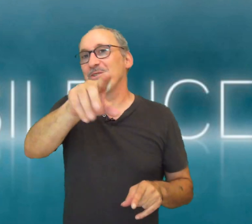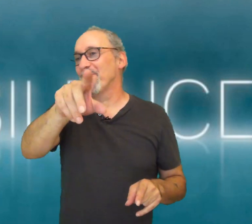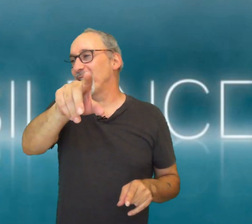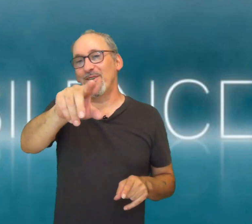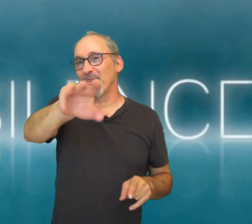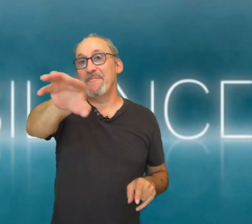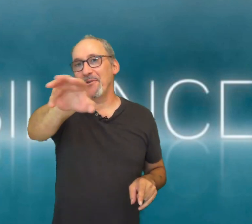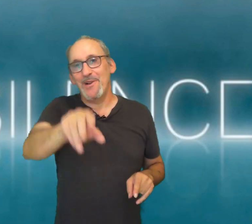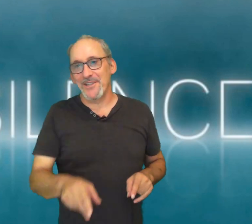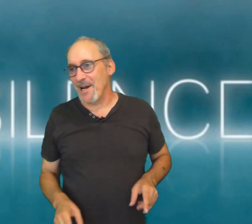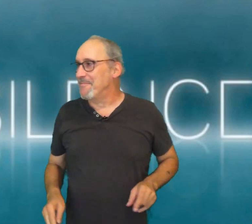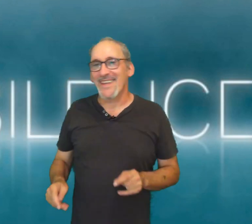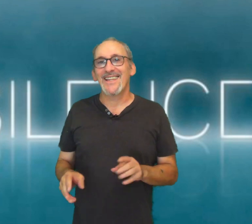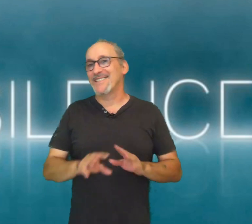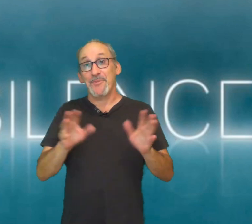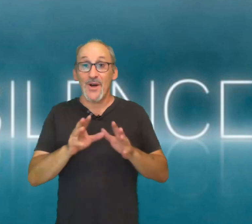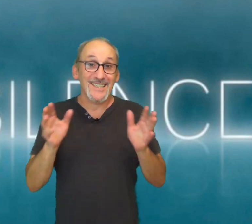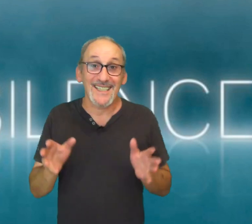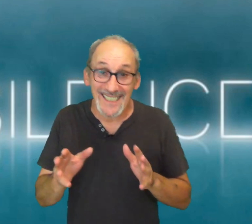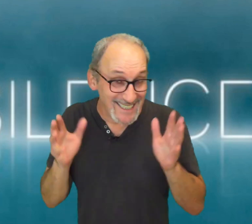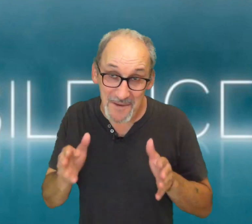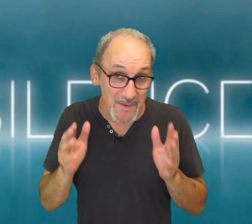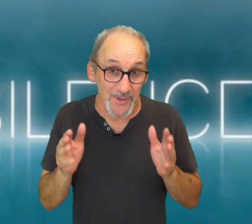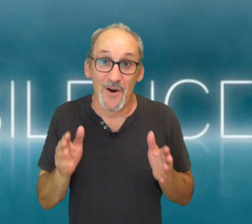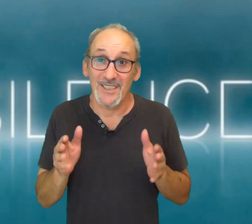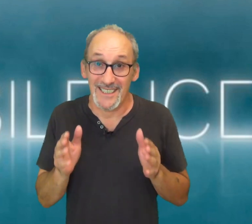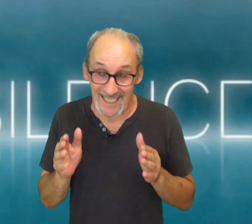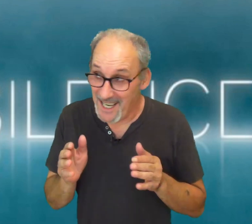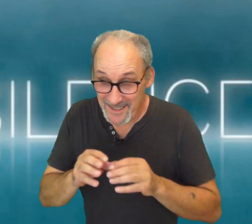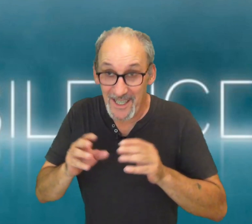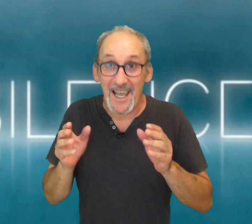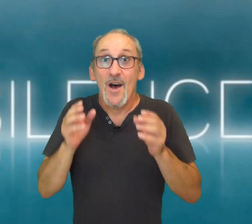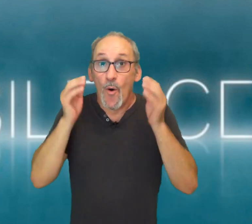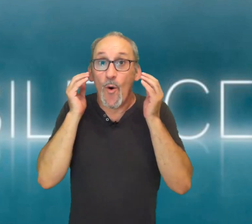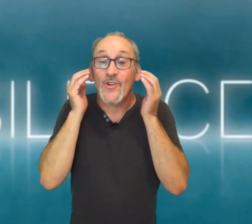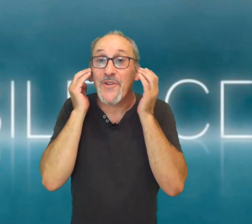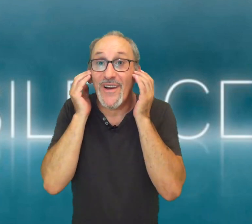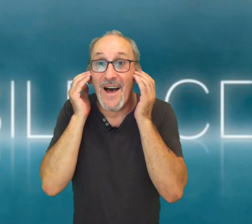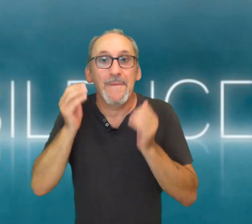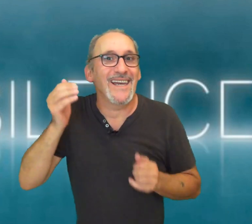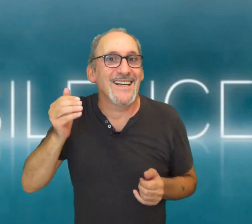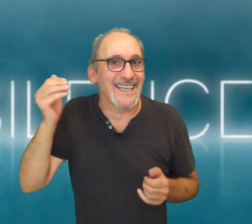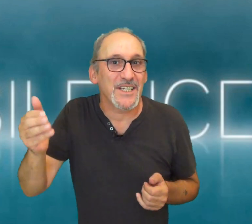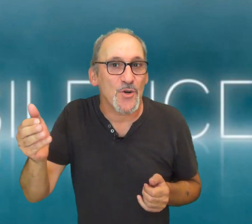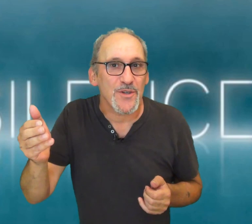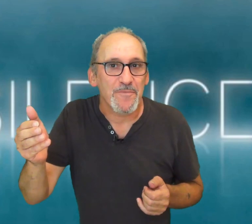là je vois que j'en ai perdu là déjà. C'est ça un peu important. On n'entend rien, mais rien,'est quelque chose.